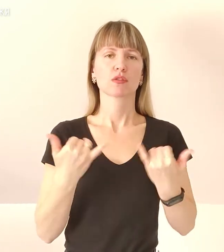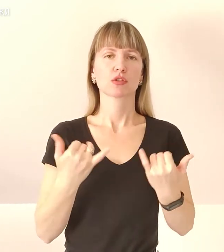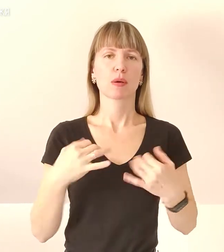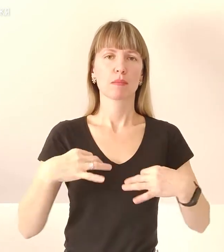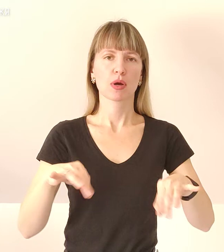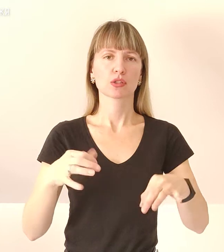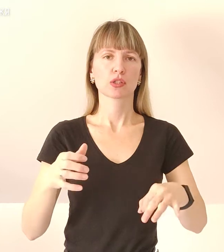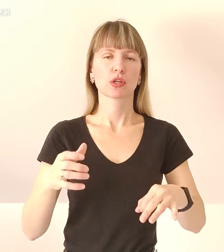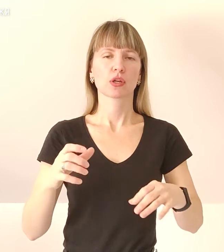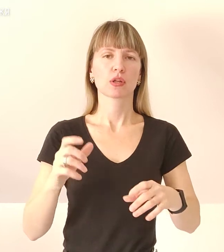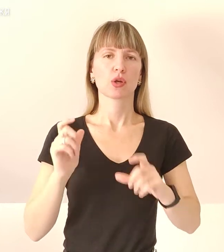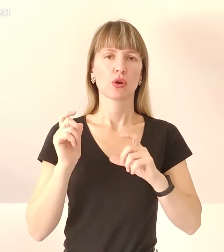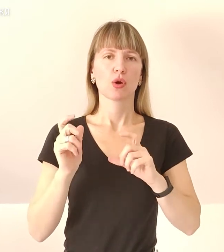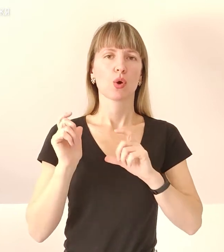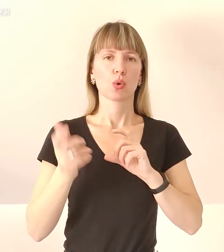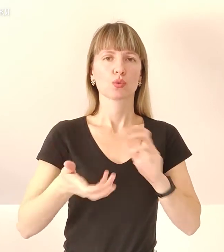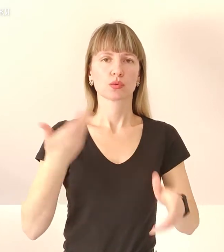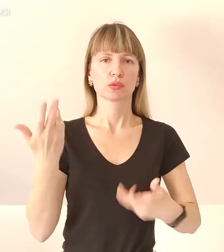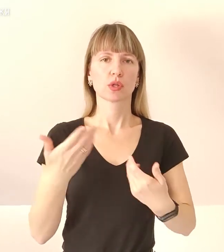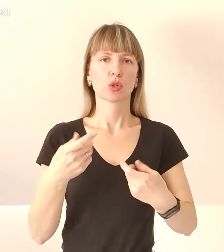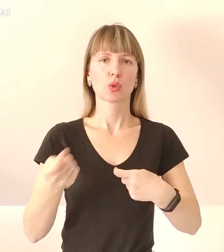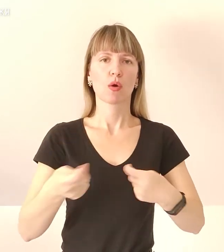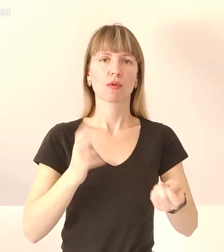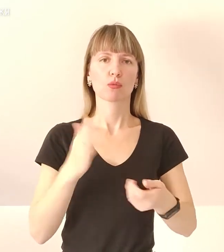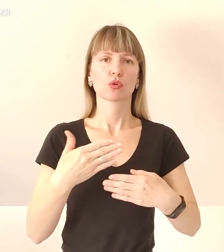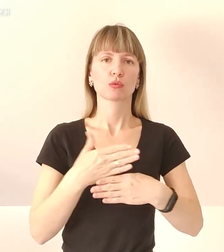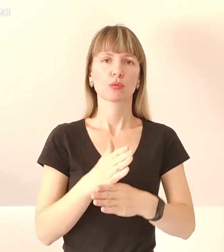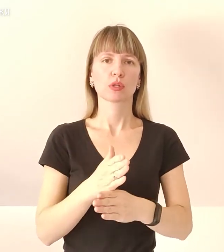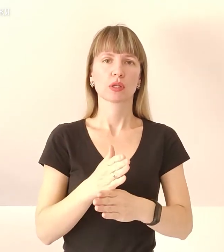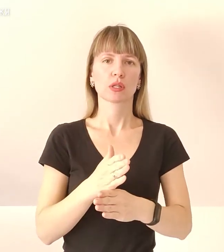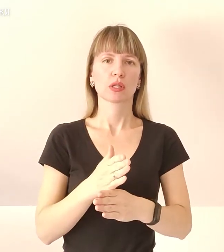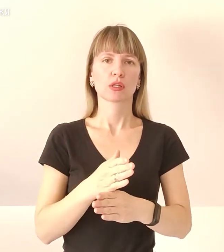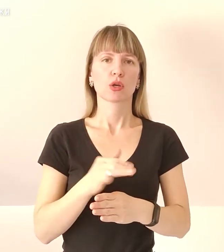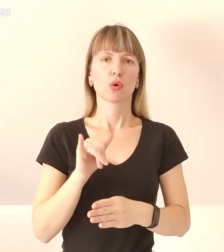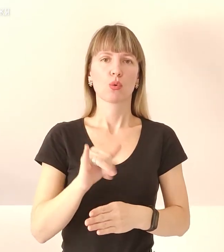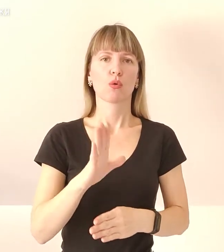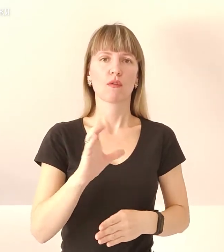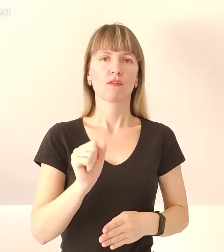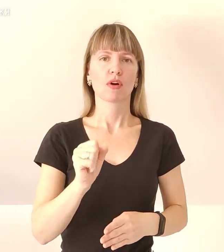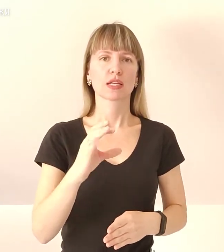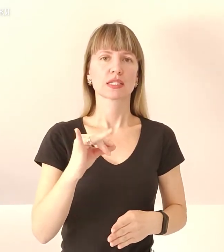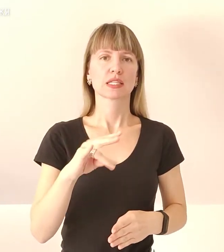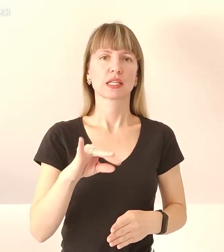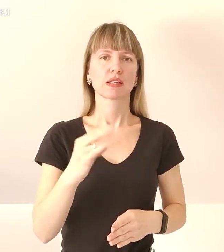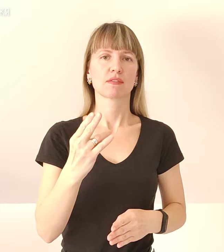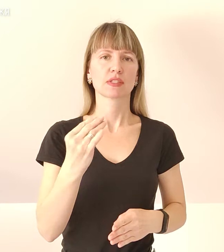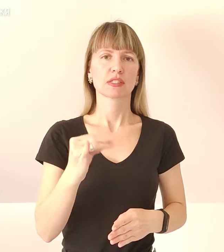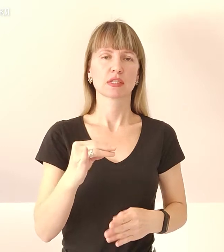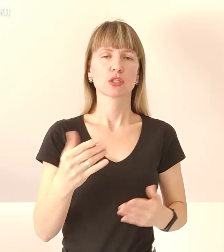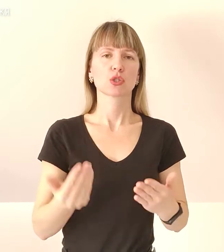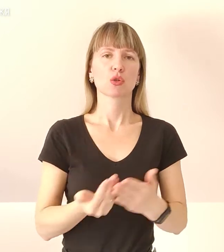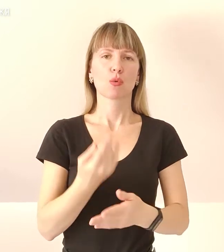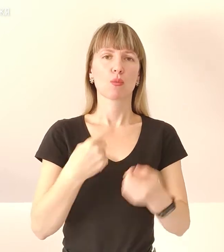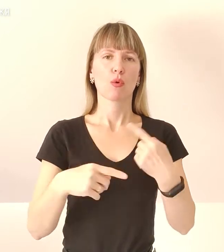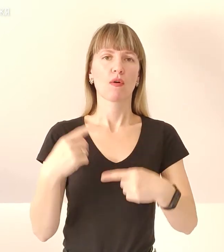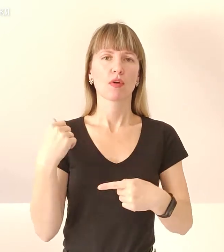розвантажили і товари будуть розподілені вже у Васильівці. І знову повернемося до Енергодара,